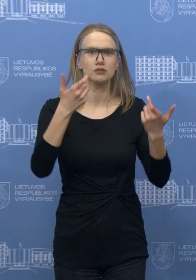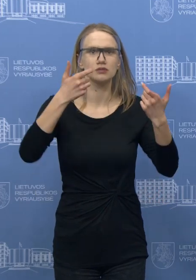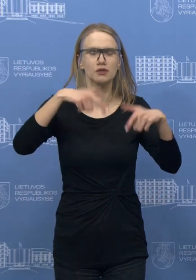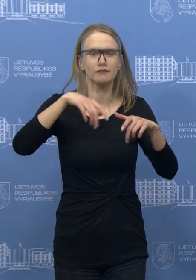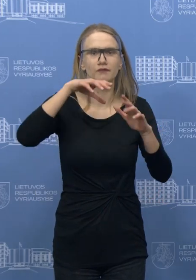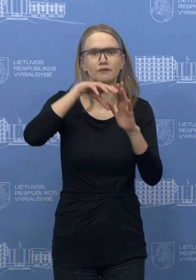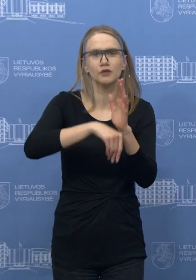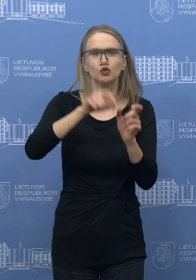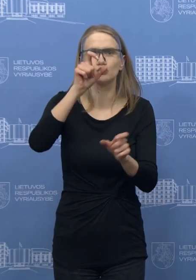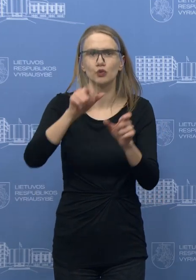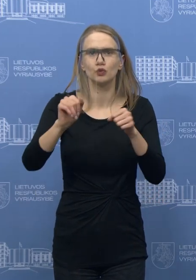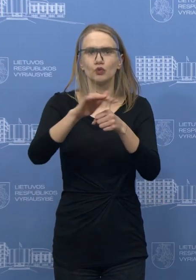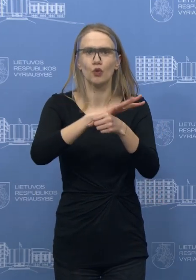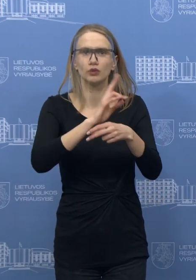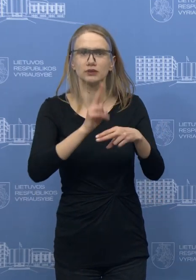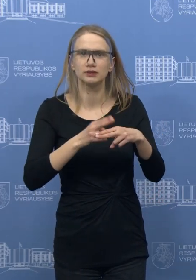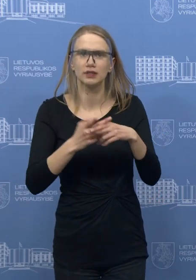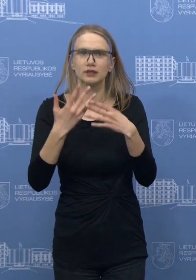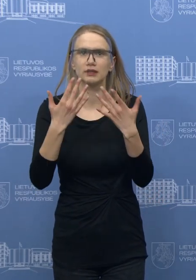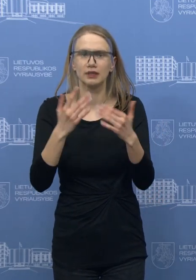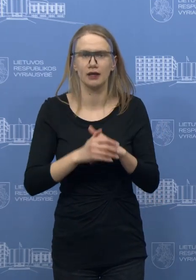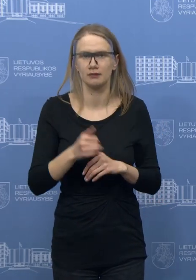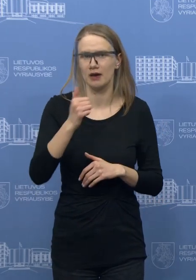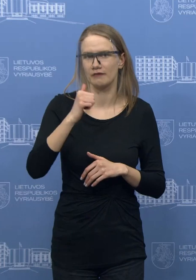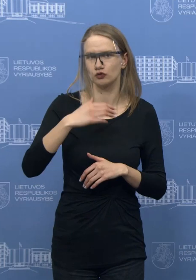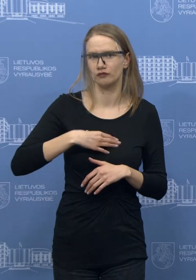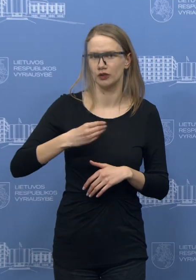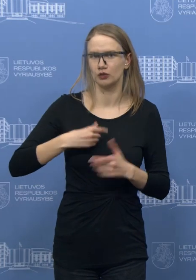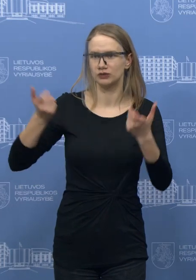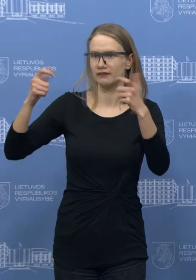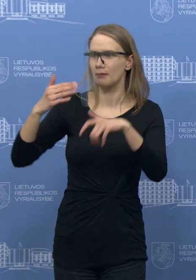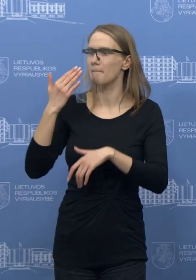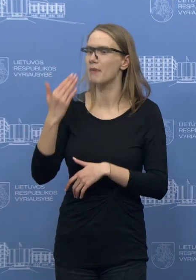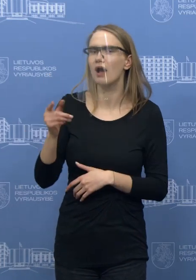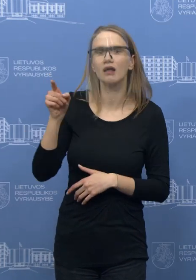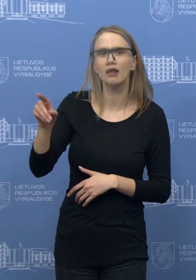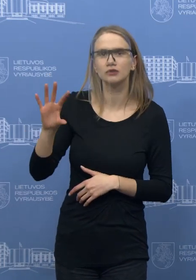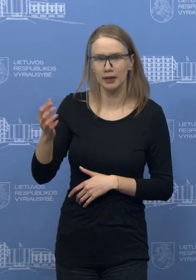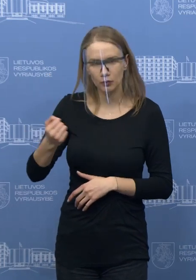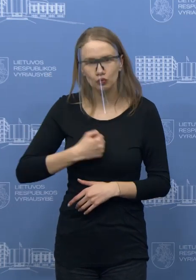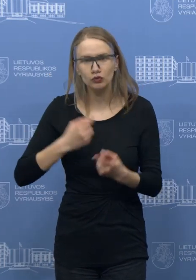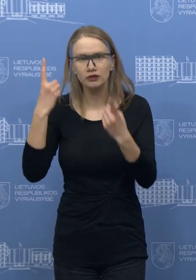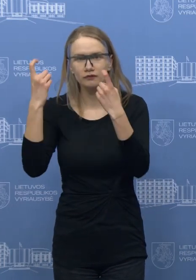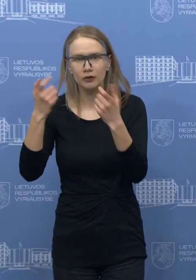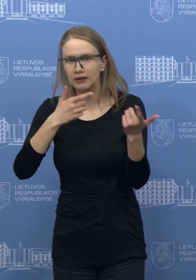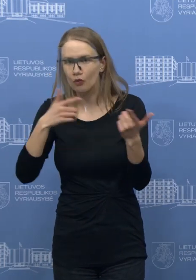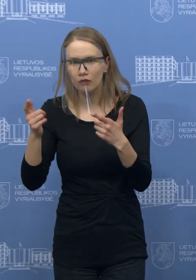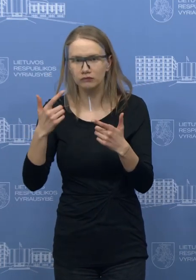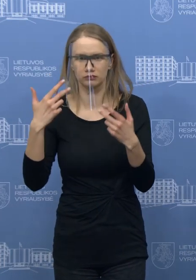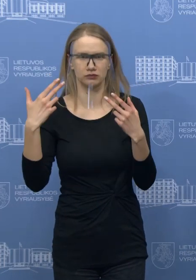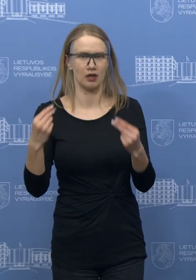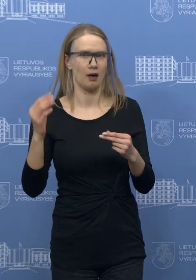susirgusiuosius. Bet ką tai klausiau Vilniausai valgybės. Tai jie patvirtino, kad neturi, nors jų turėjo turėti praeitą penktadį, kai buvo žodėta.